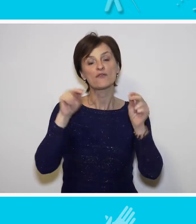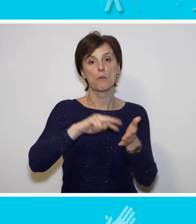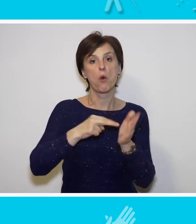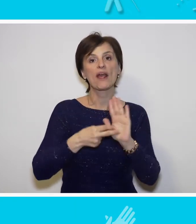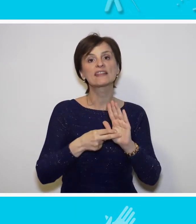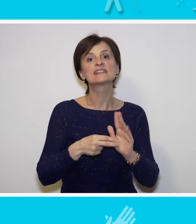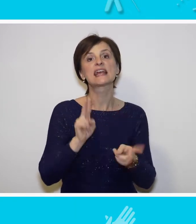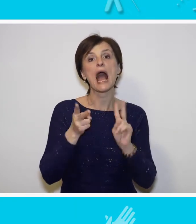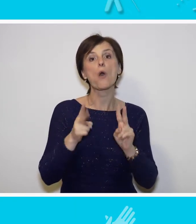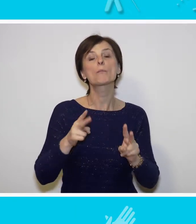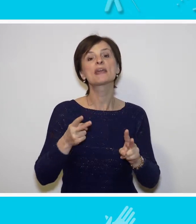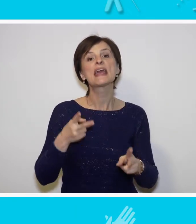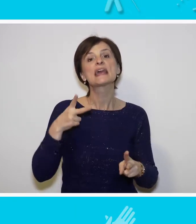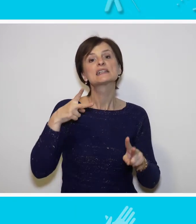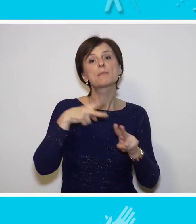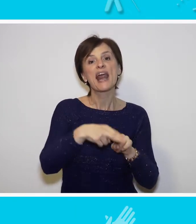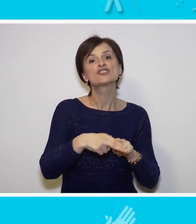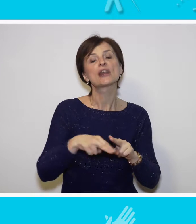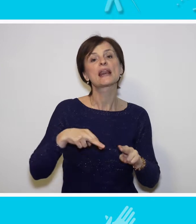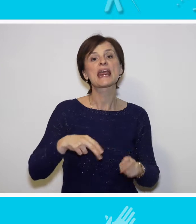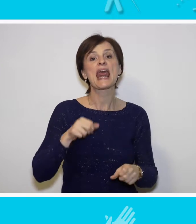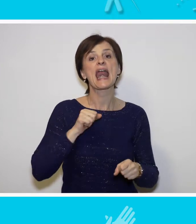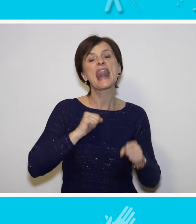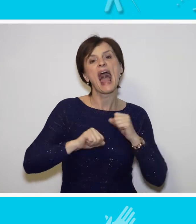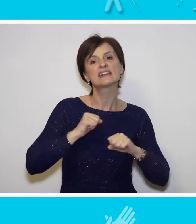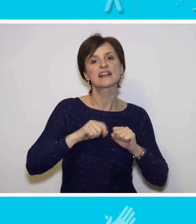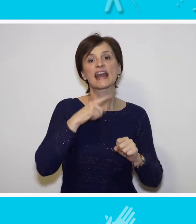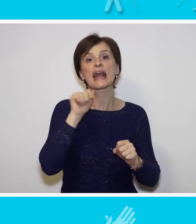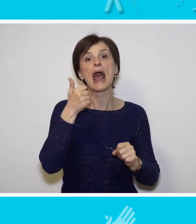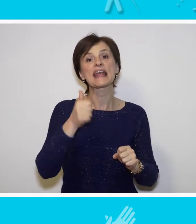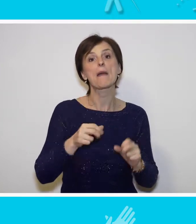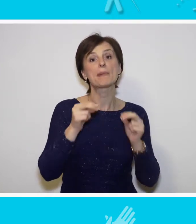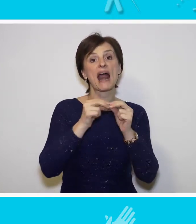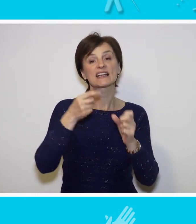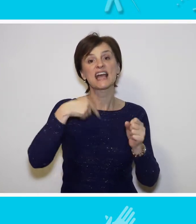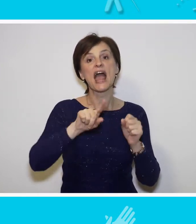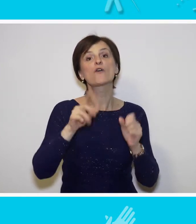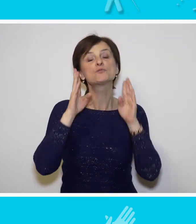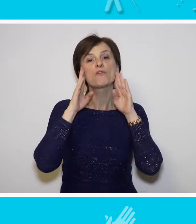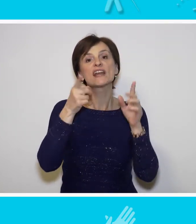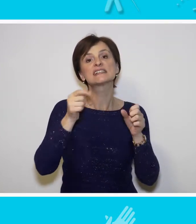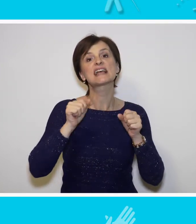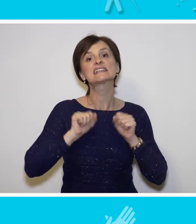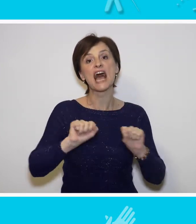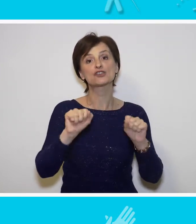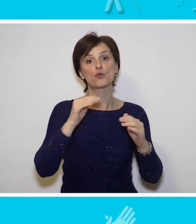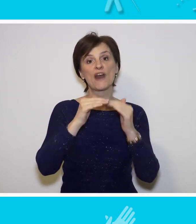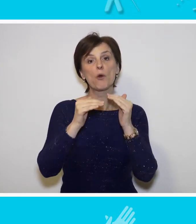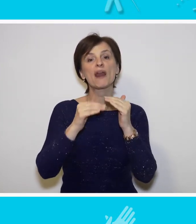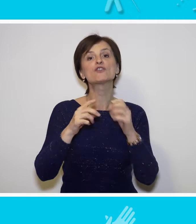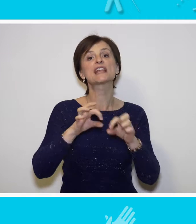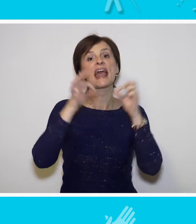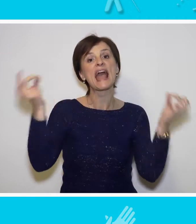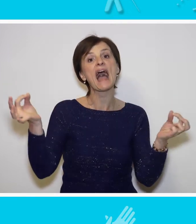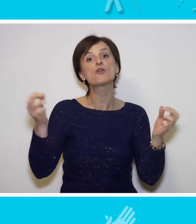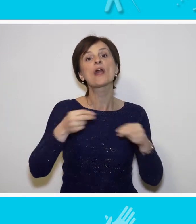politici kako bi sprečili porast nasilja. Izjavila je Brankica Janković, poverenica za zašitu ravnopravnosti na